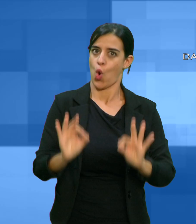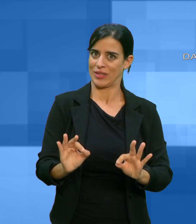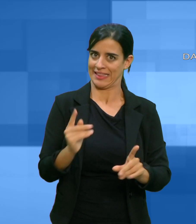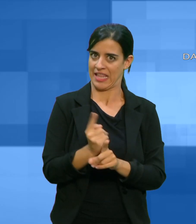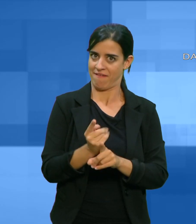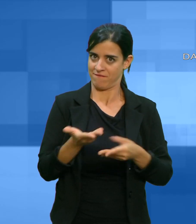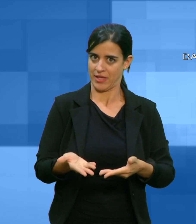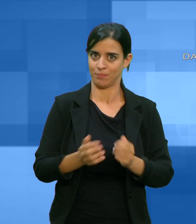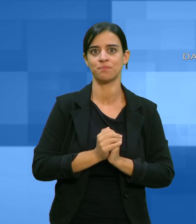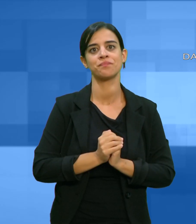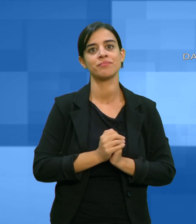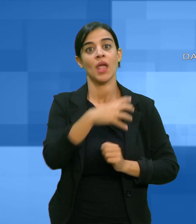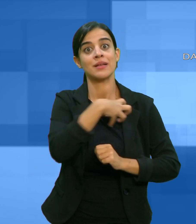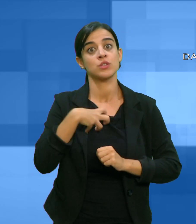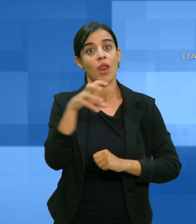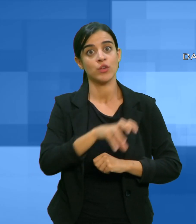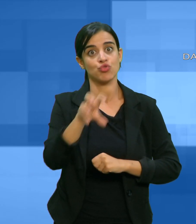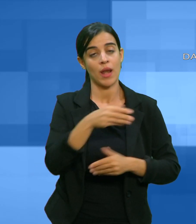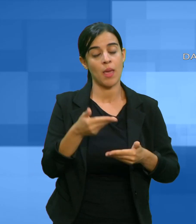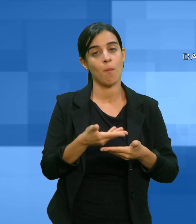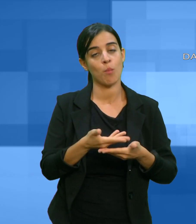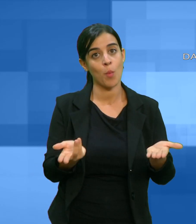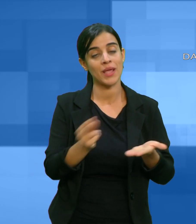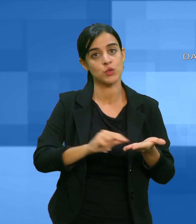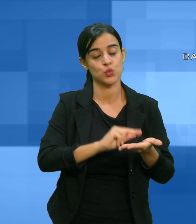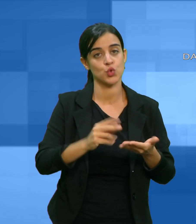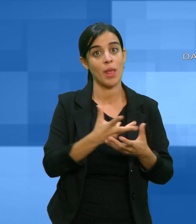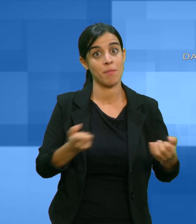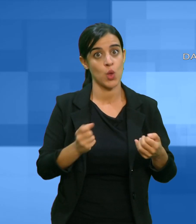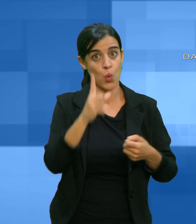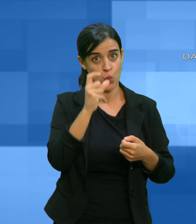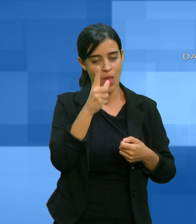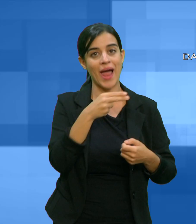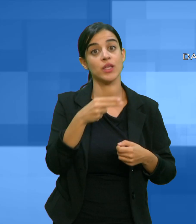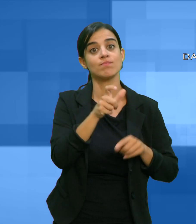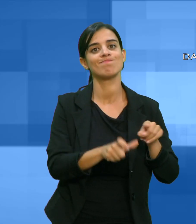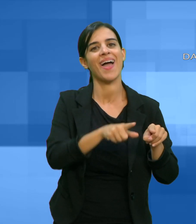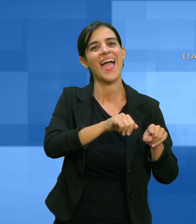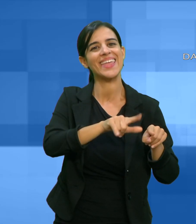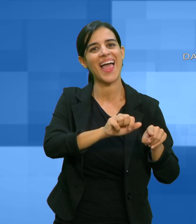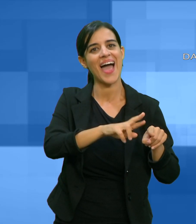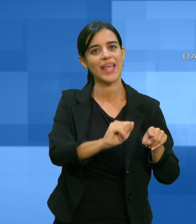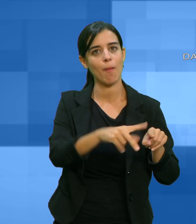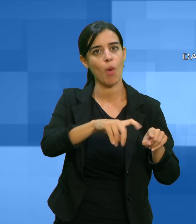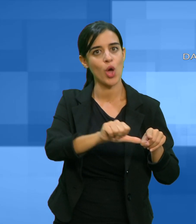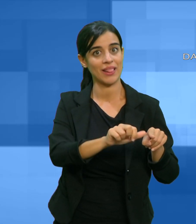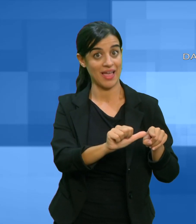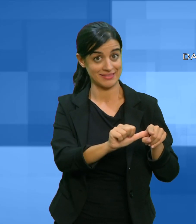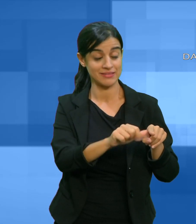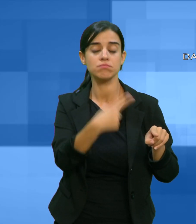e beni culturali Ilaria Portas ha sottolineato come il progetto